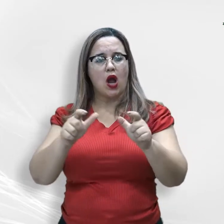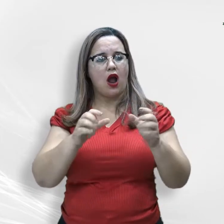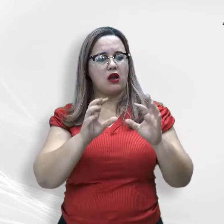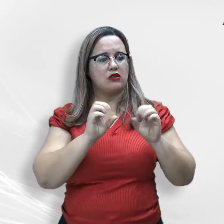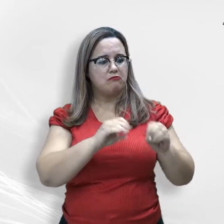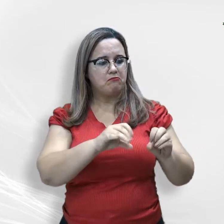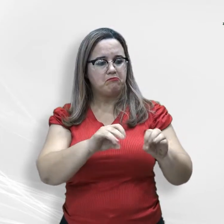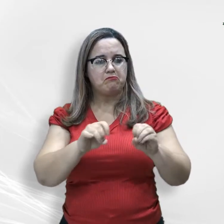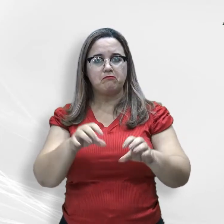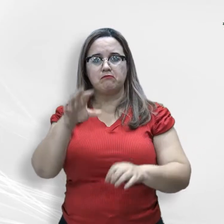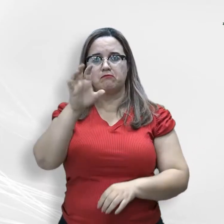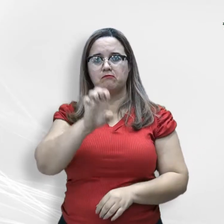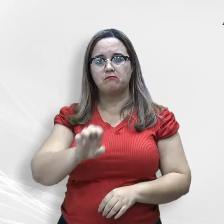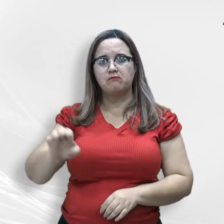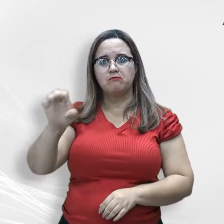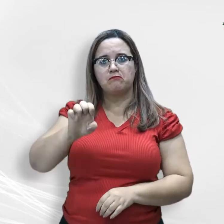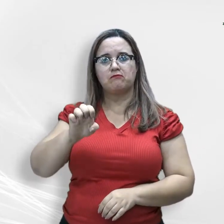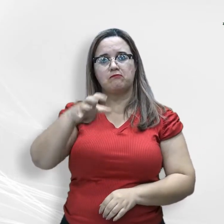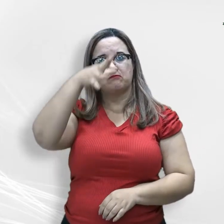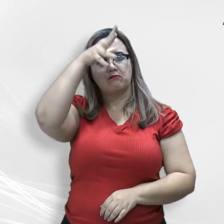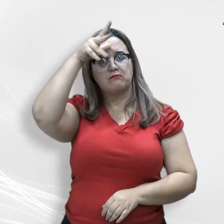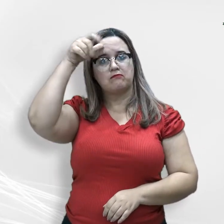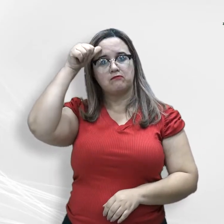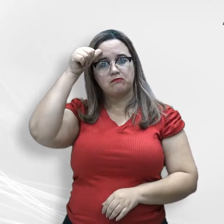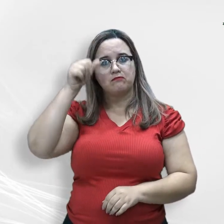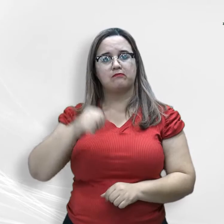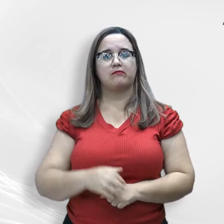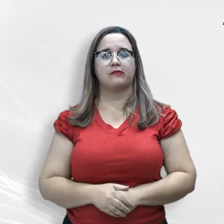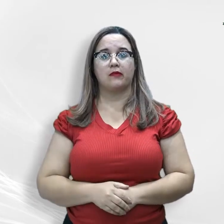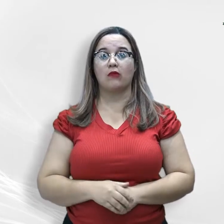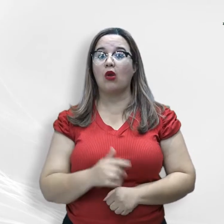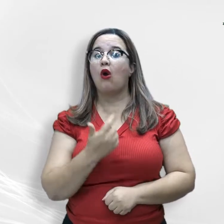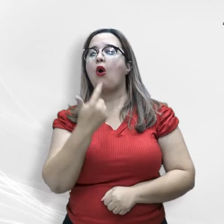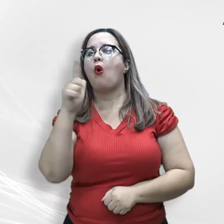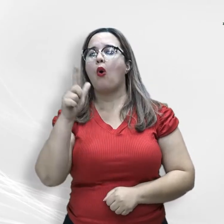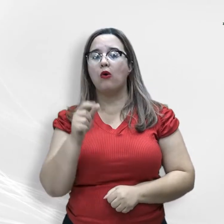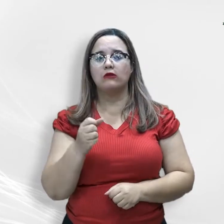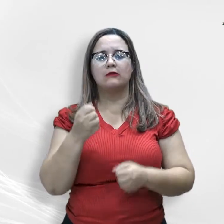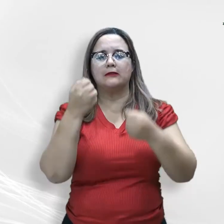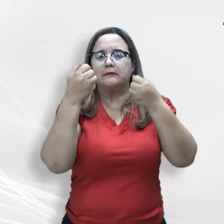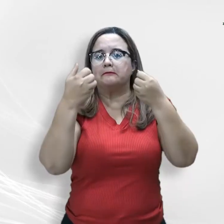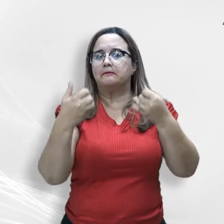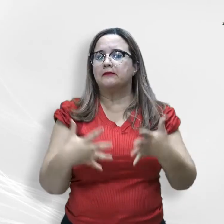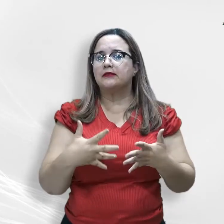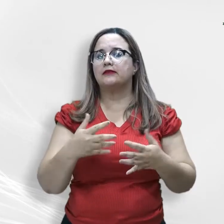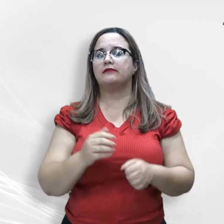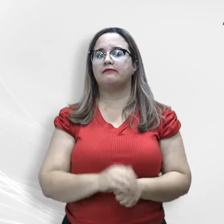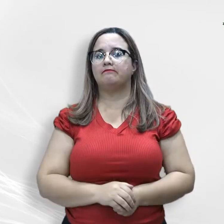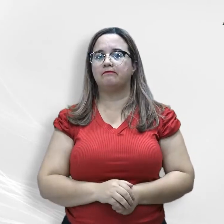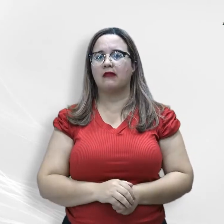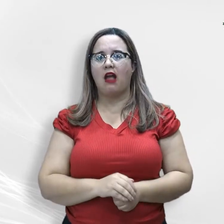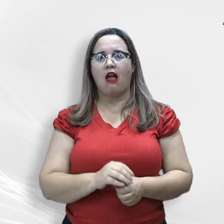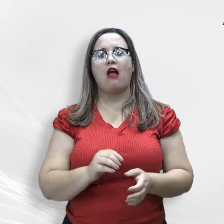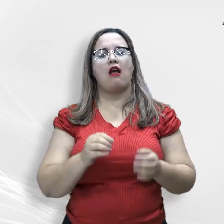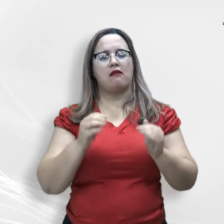de Mato Grosso, diz um trecho da ação. Outro ponto levantado diz respeito à violação aos princípios da